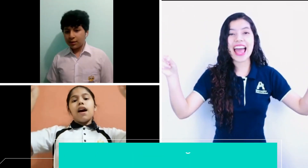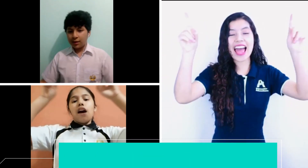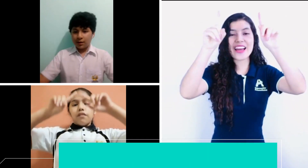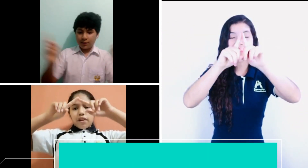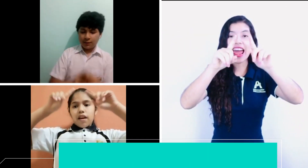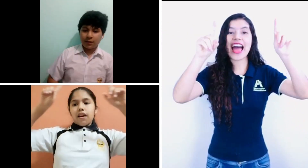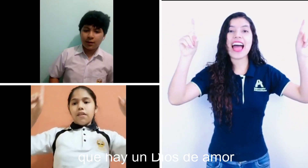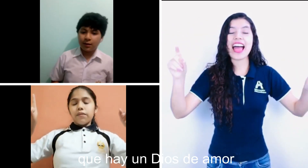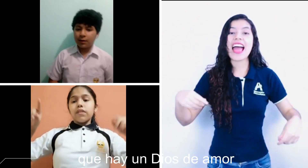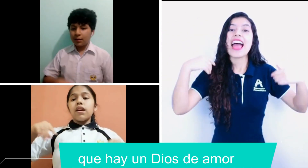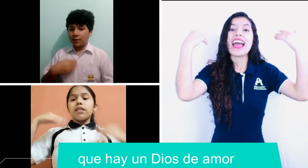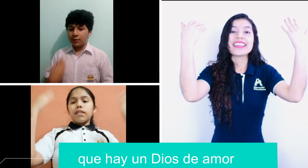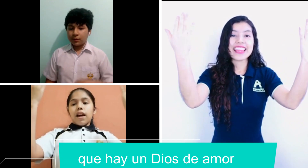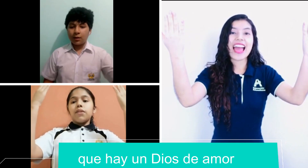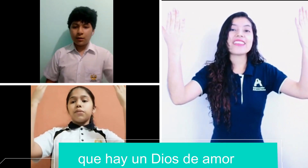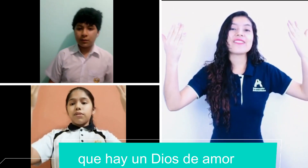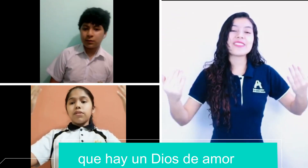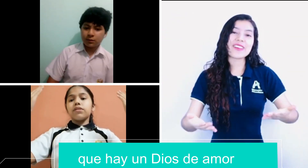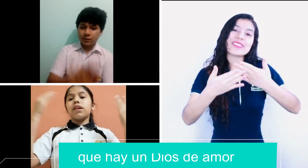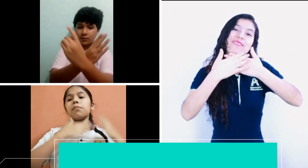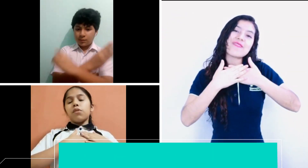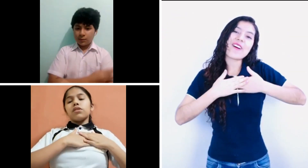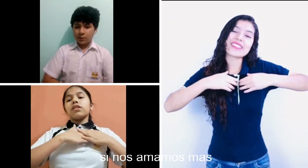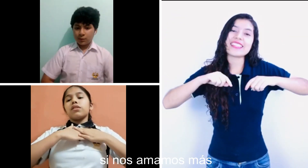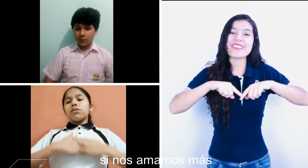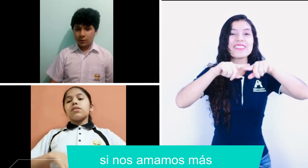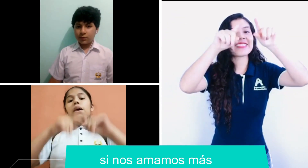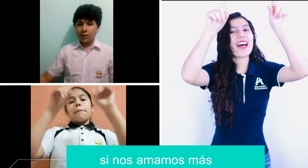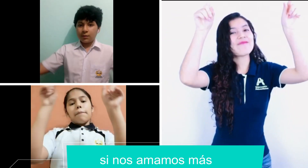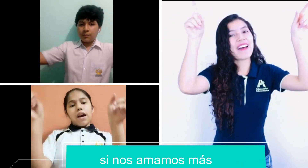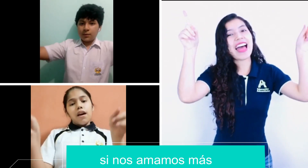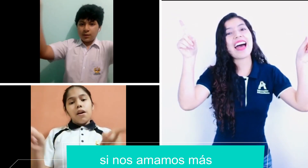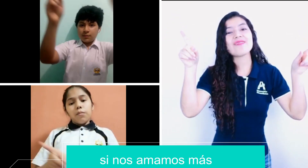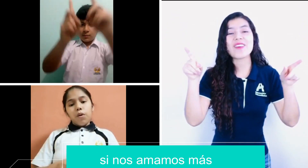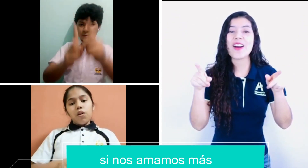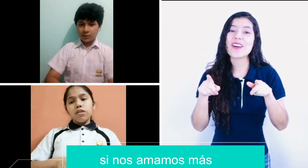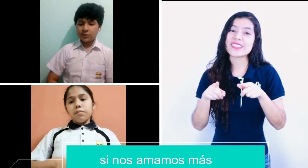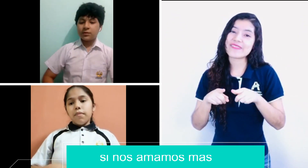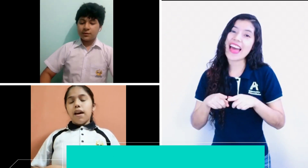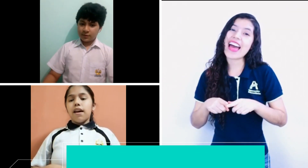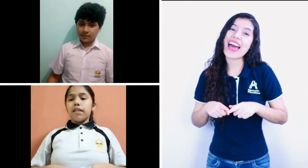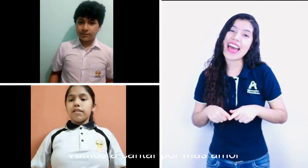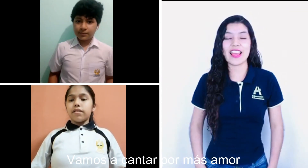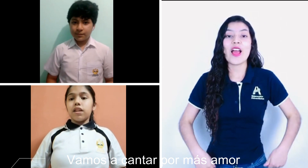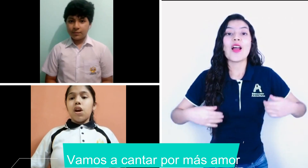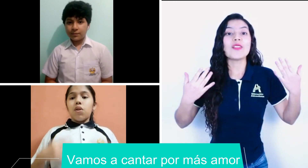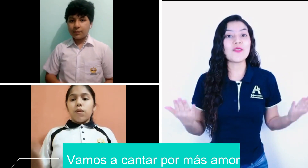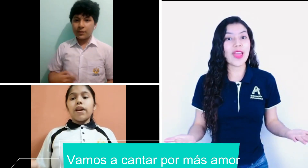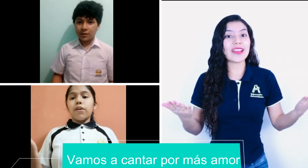sabrá que hay un Dios de amor si nos amamos más